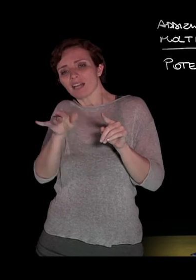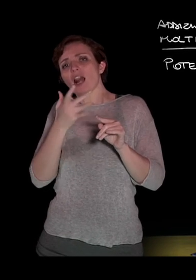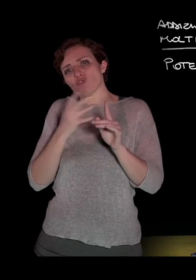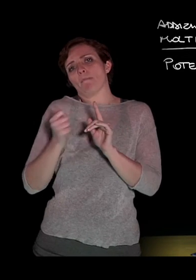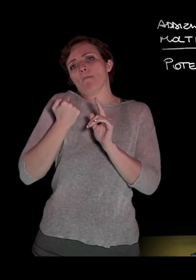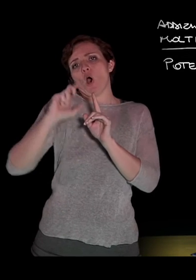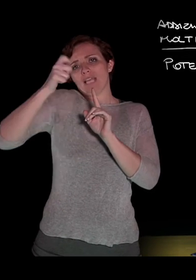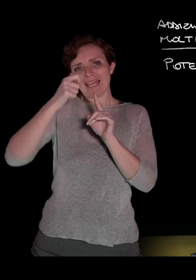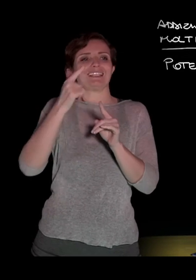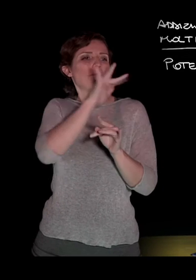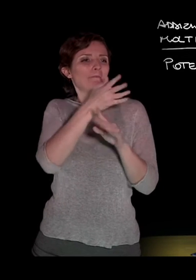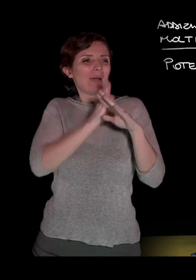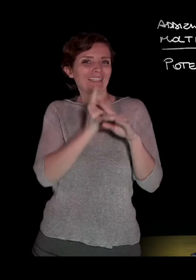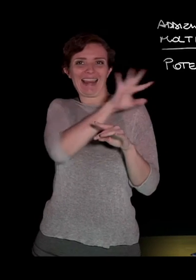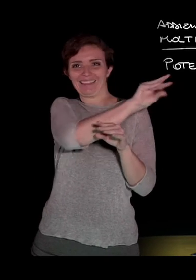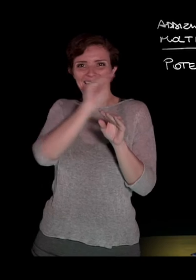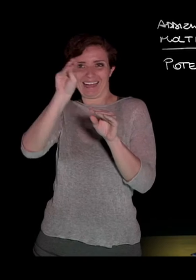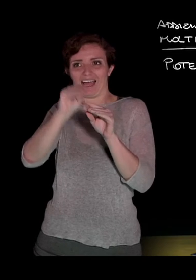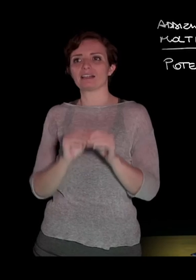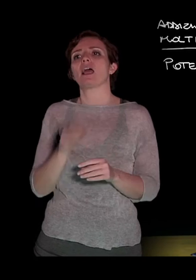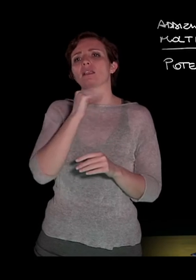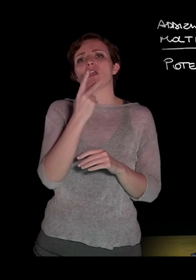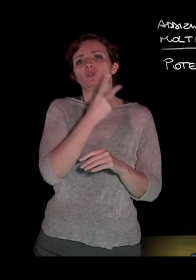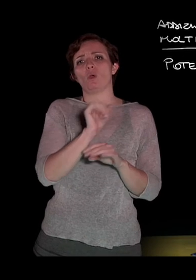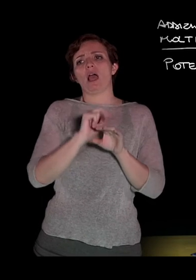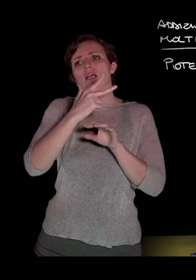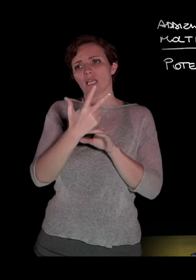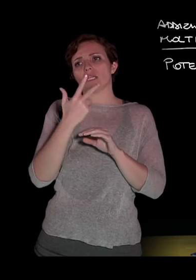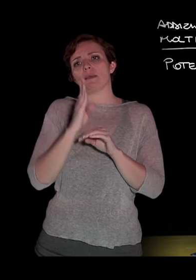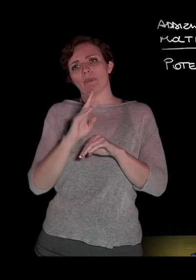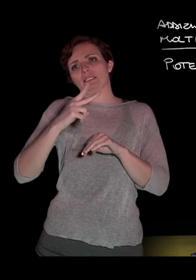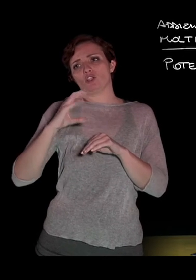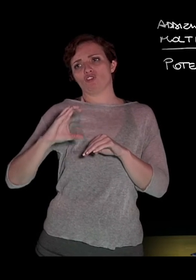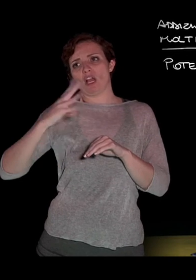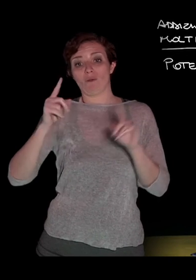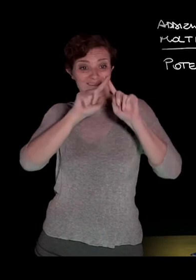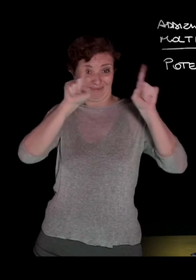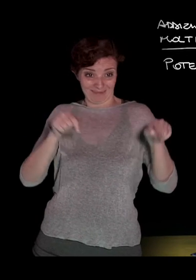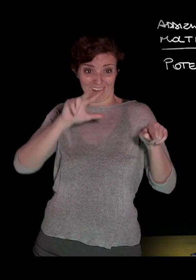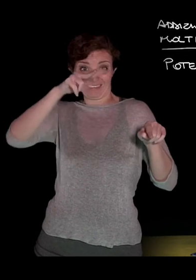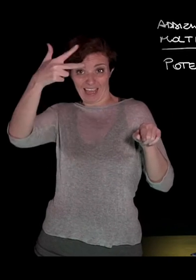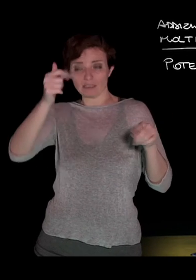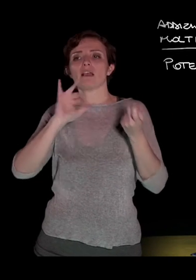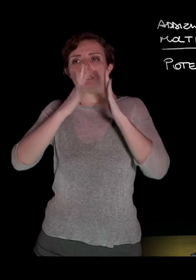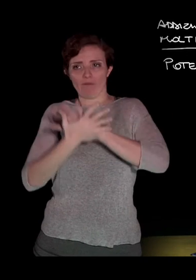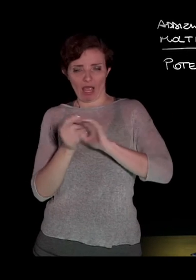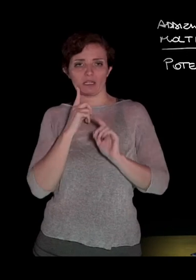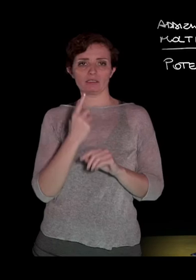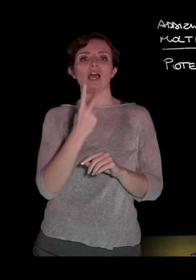2a alla terza, b alla seconda, c alla quarta, tutto quanto elevato alla terza, diventa quindi 2 alla terza, quindi 8, a alla terza,